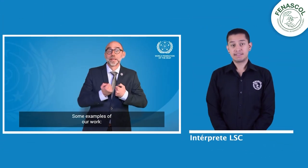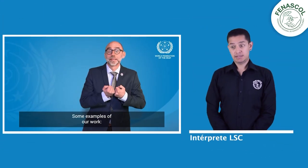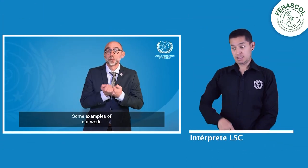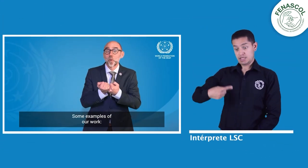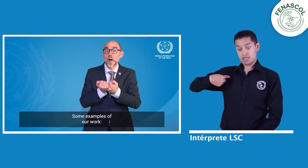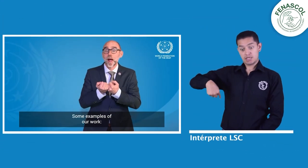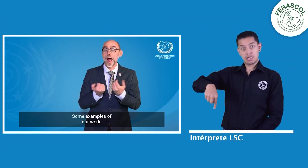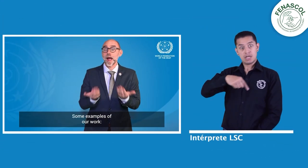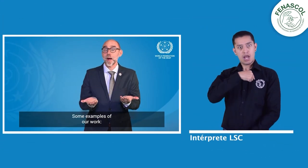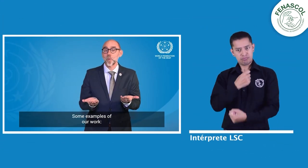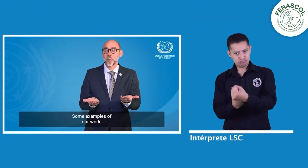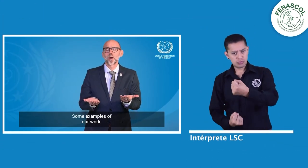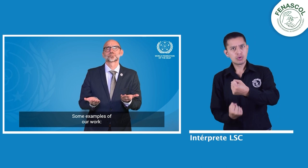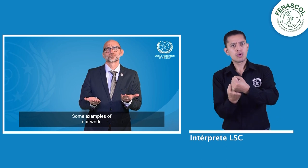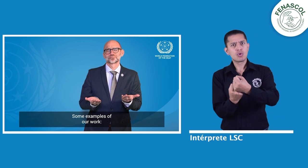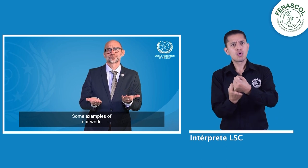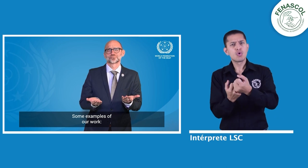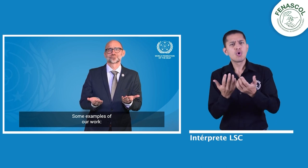¿De qué manera apoyamos?